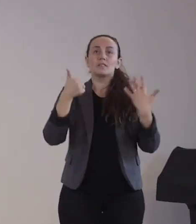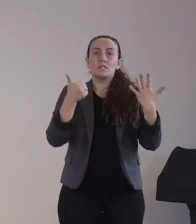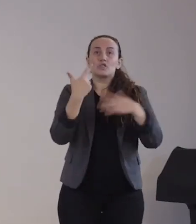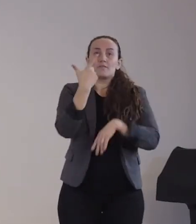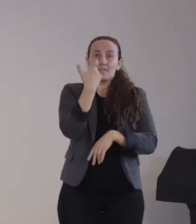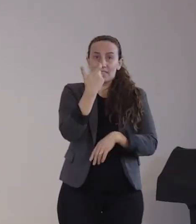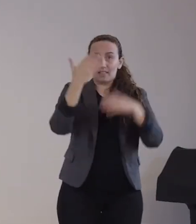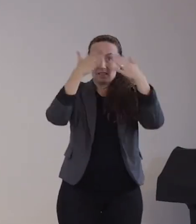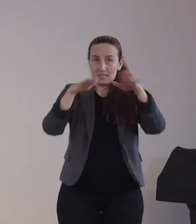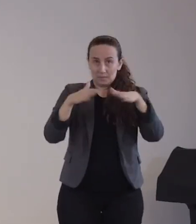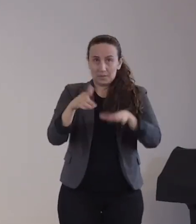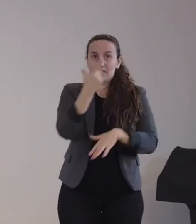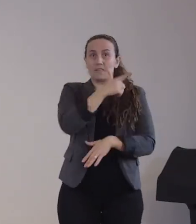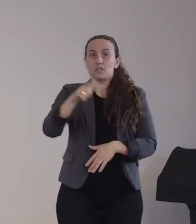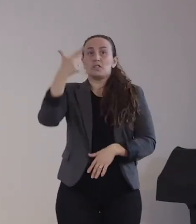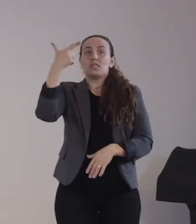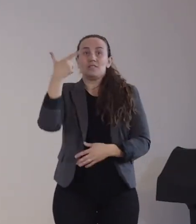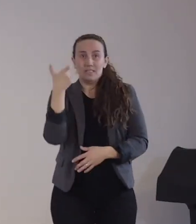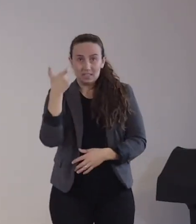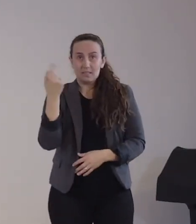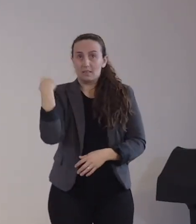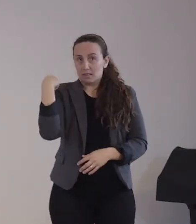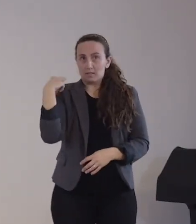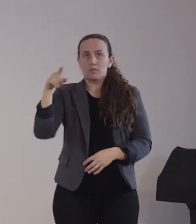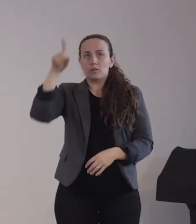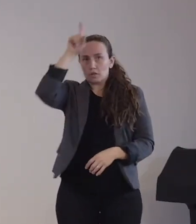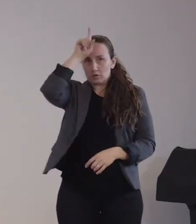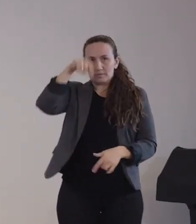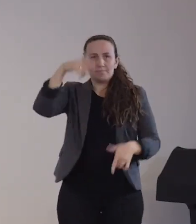zugelassen sind. Wir haben verschiedene